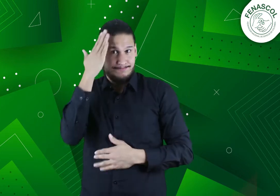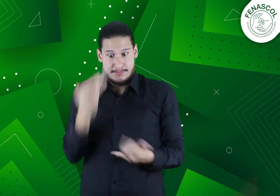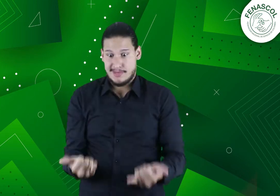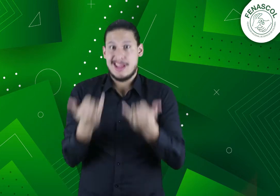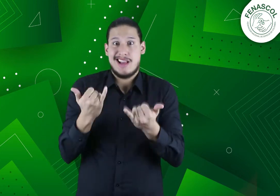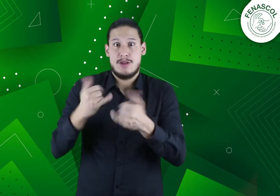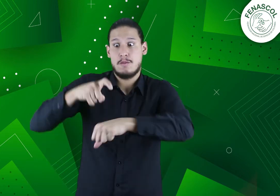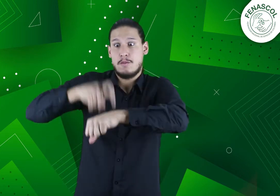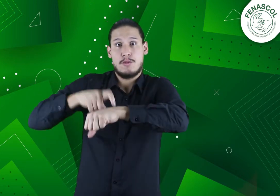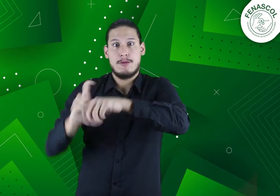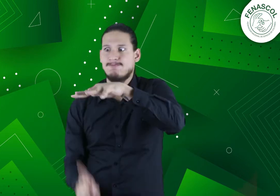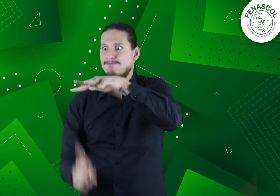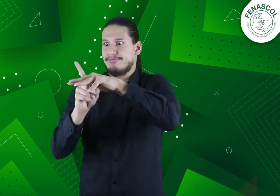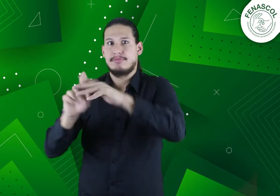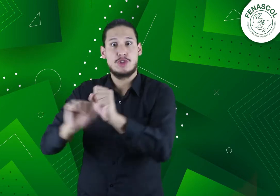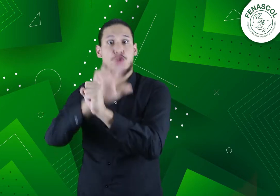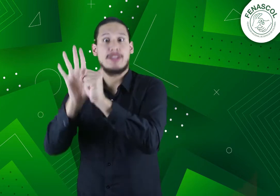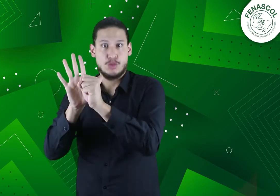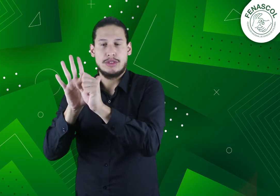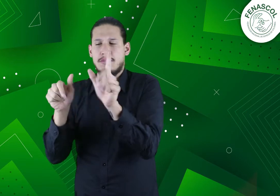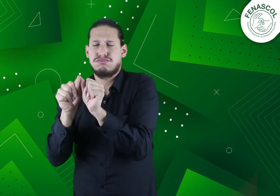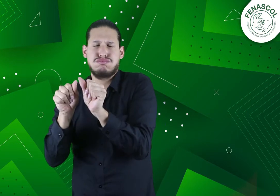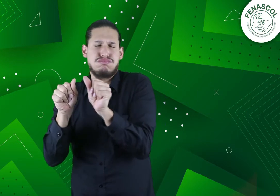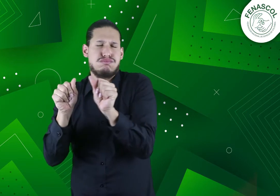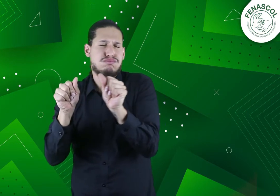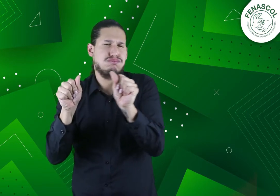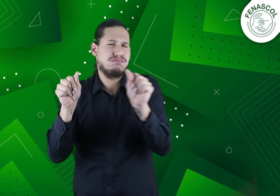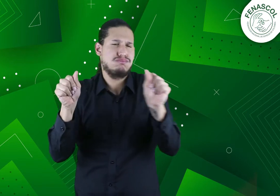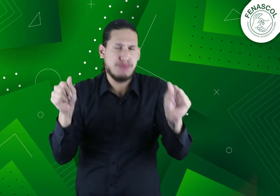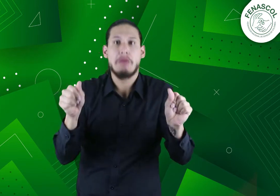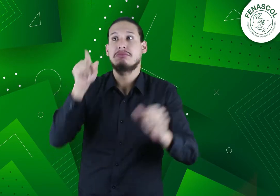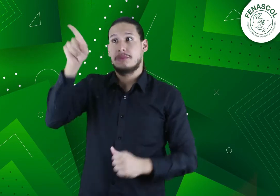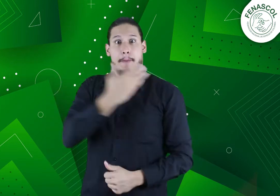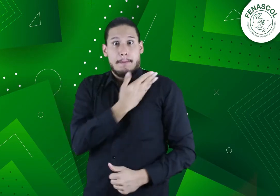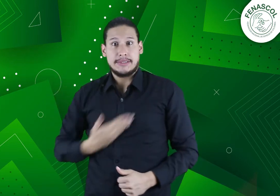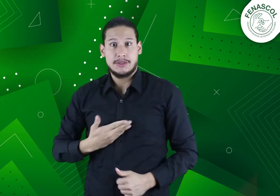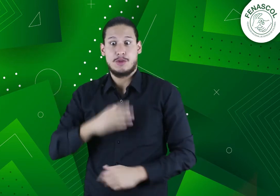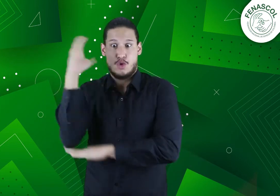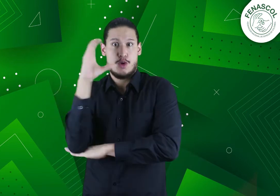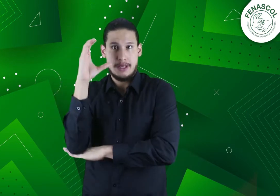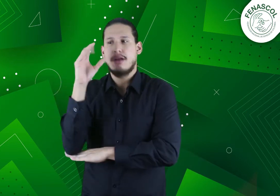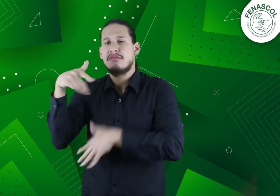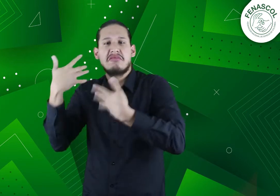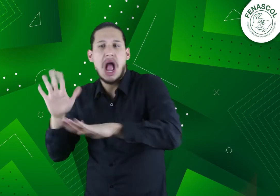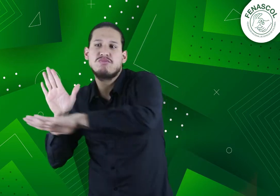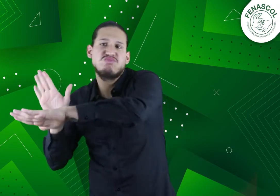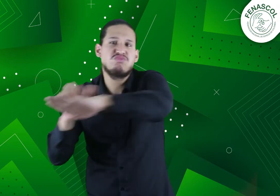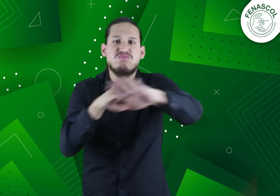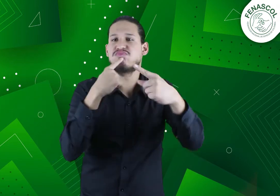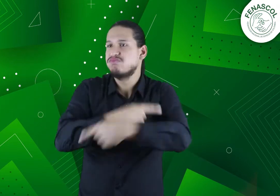En este momento, se ha decretado el estado de emergencia por el COVID-19. Sin embargo, cuando esta medida